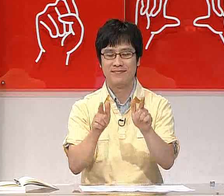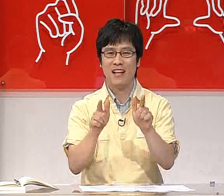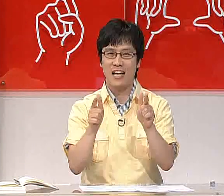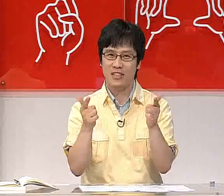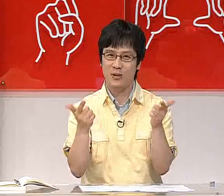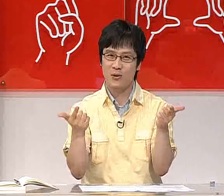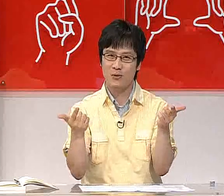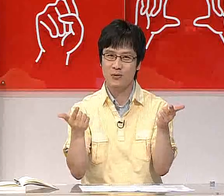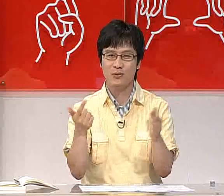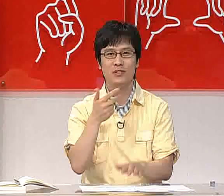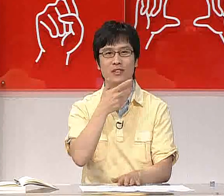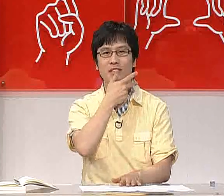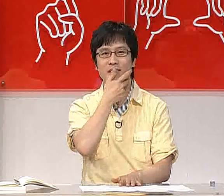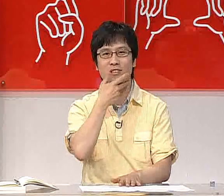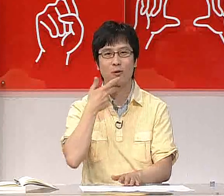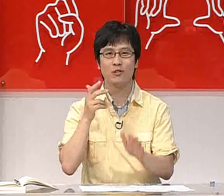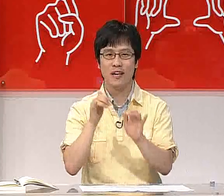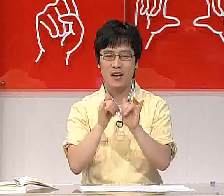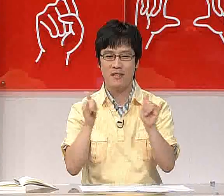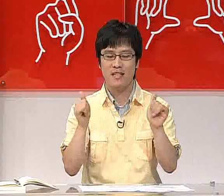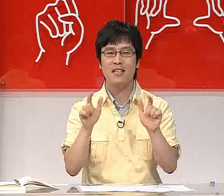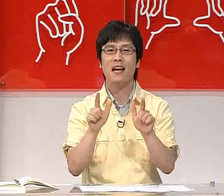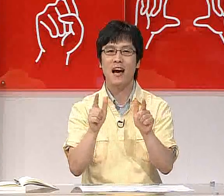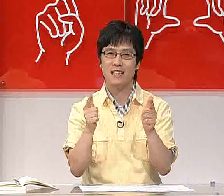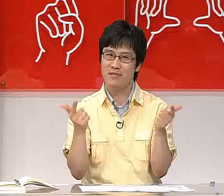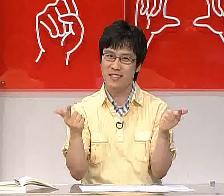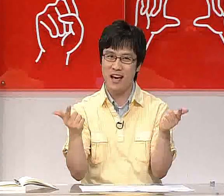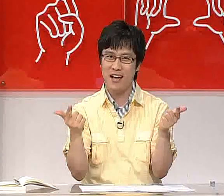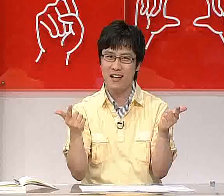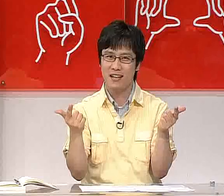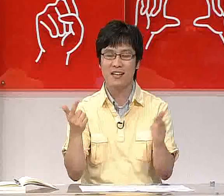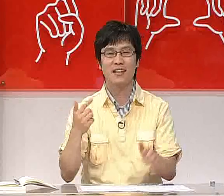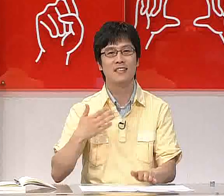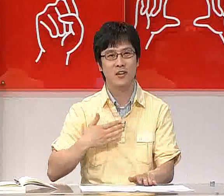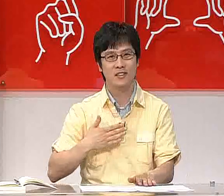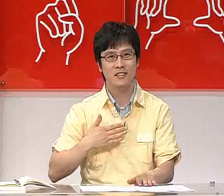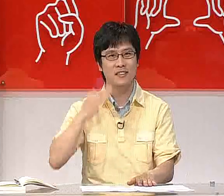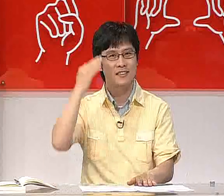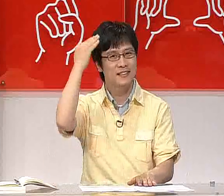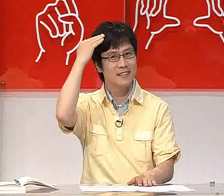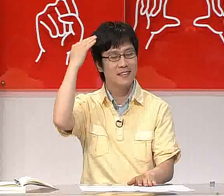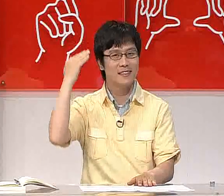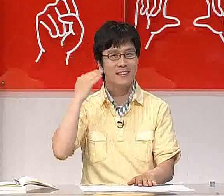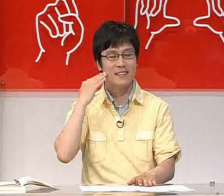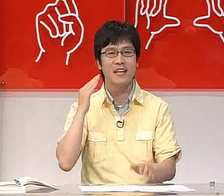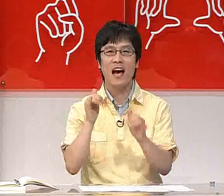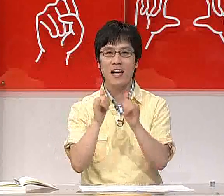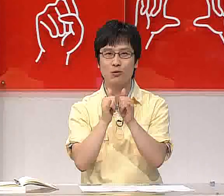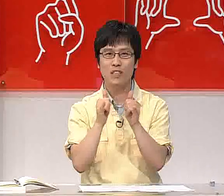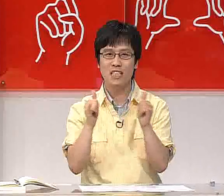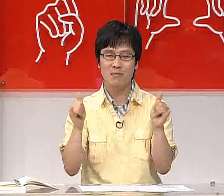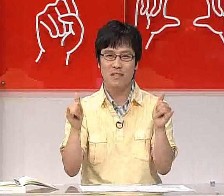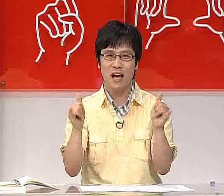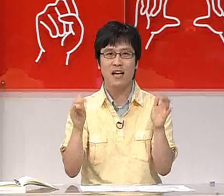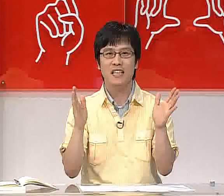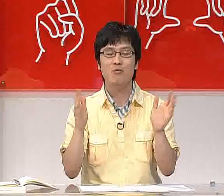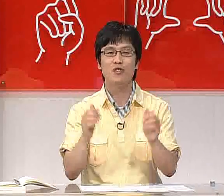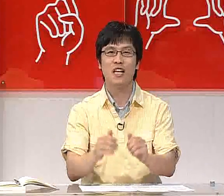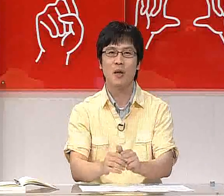아니요. 영국 사람이 아닙니다. 저는 한국인입니다. 이 문장을